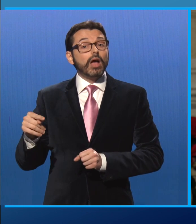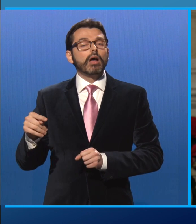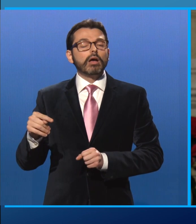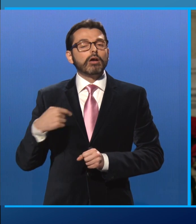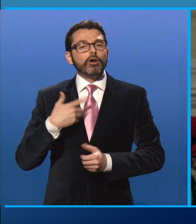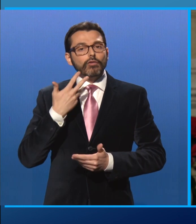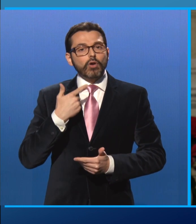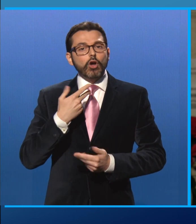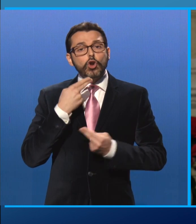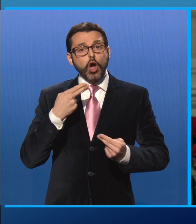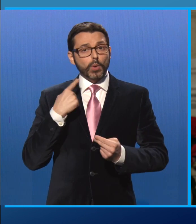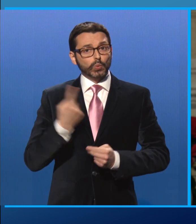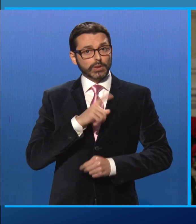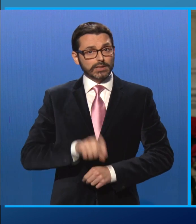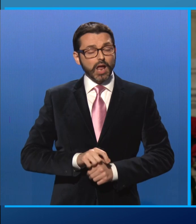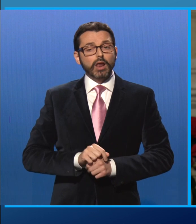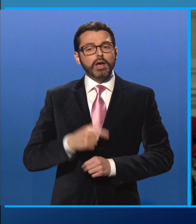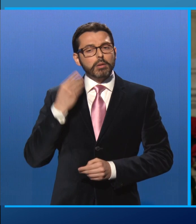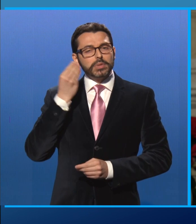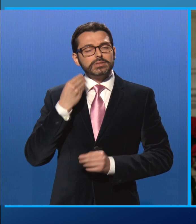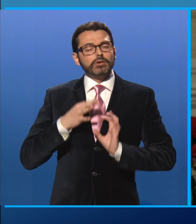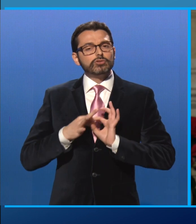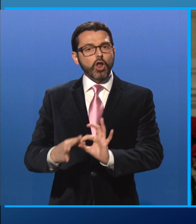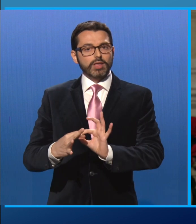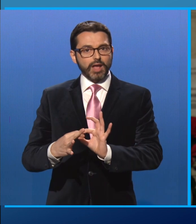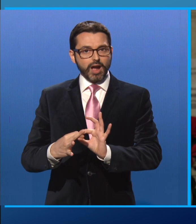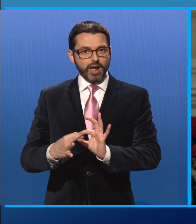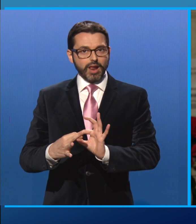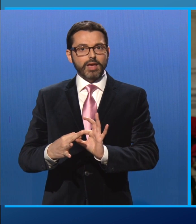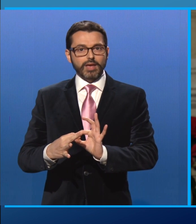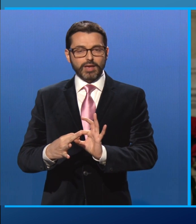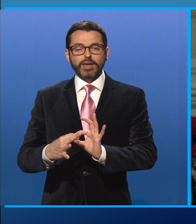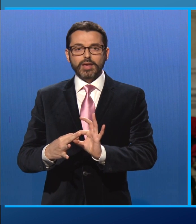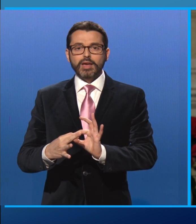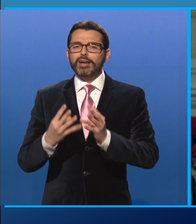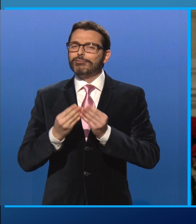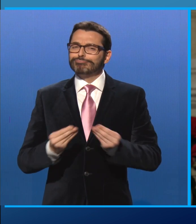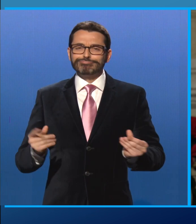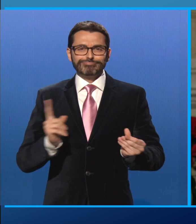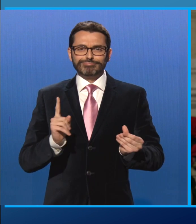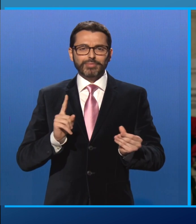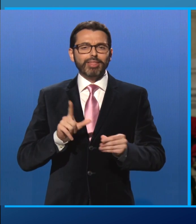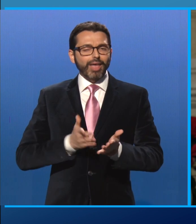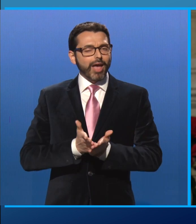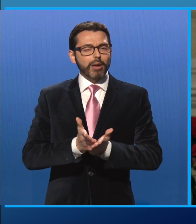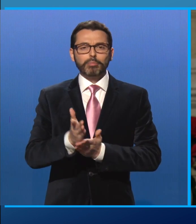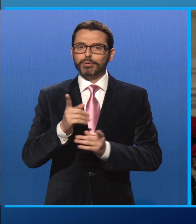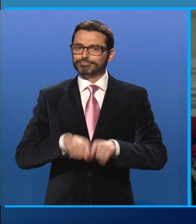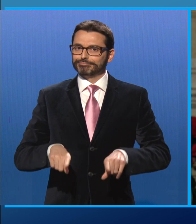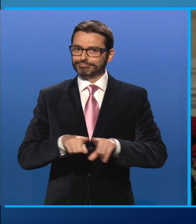tutti, un pensiero di grande solidarietà che non si attenua con il passare del tempo. Lo stesso